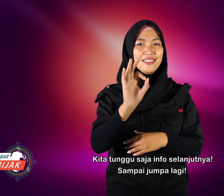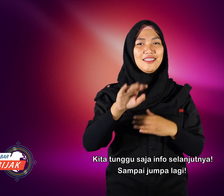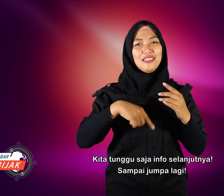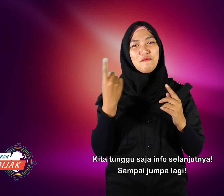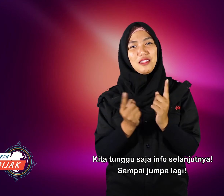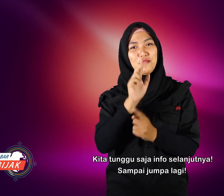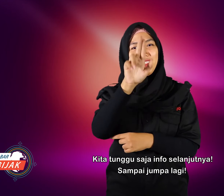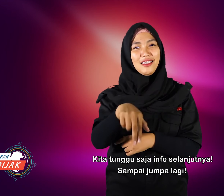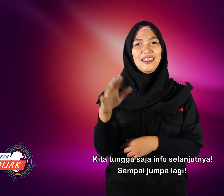Sampai jumpa lagi.